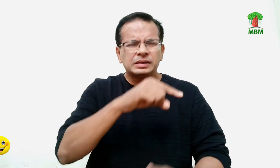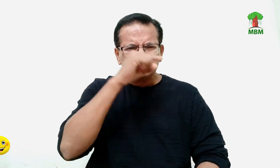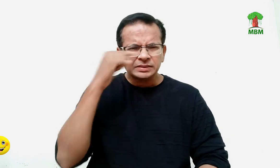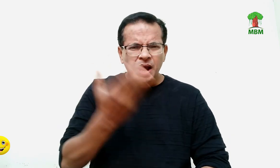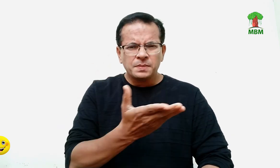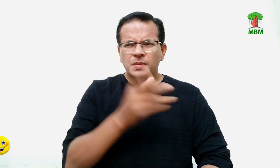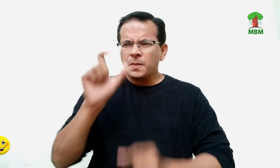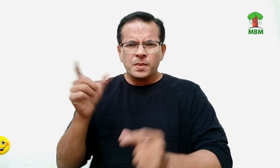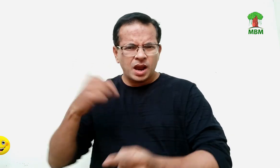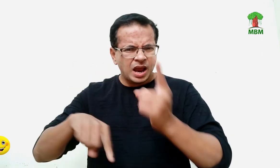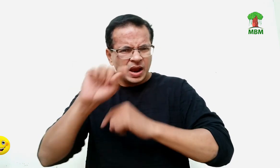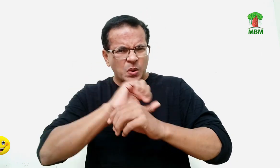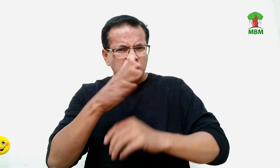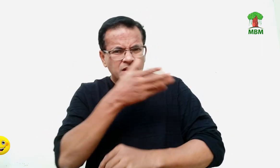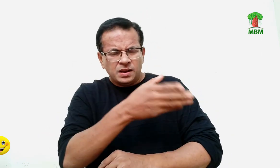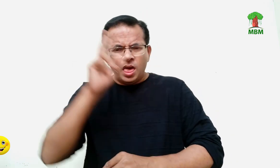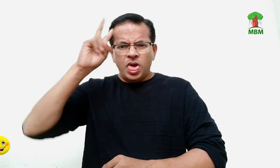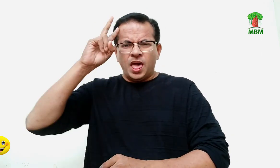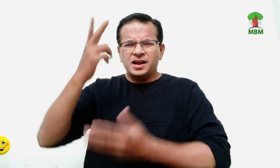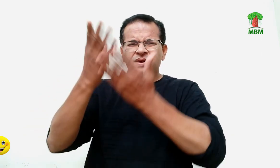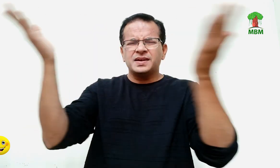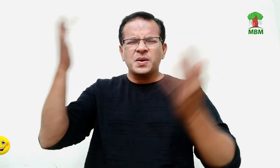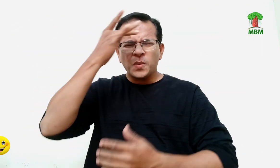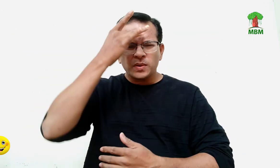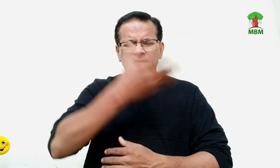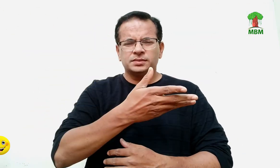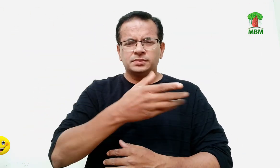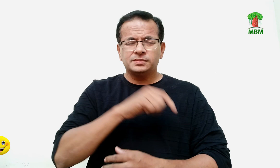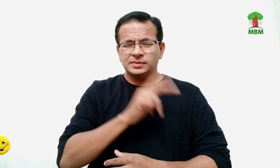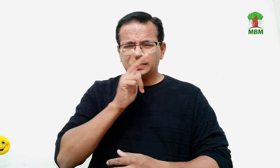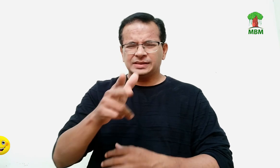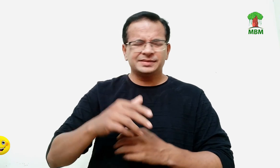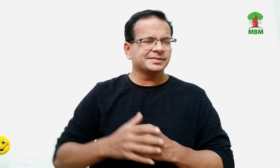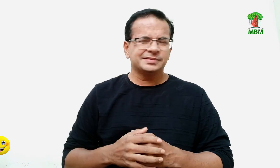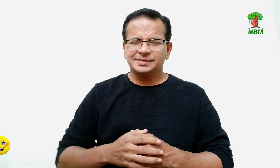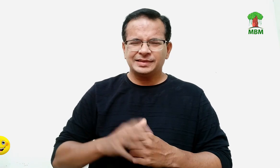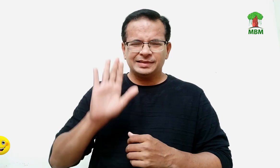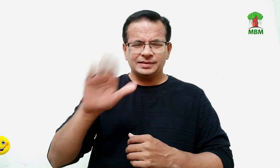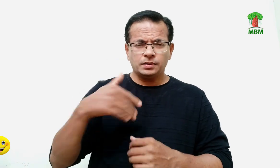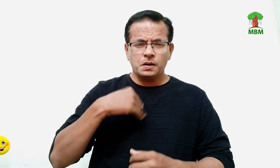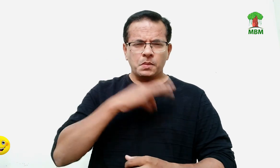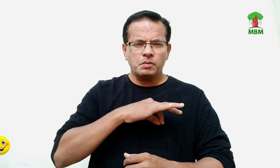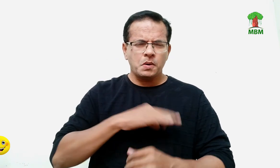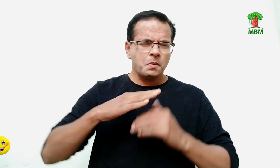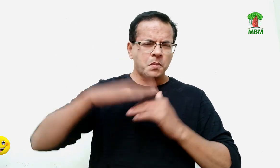चैये होगे मैं खला दूना तुम बोले तो करने वजास ले हूँ नहीं मैं तुम खा चुके हूँ